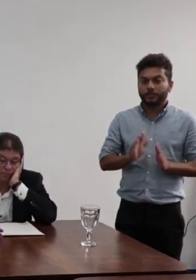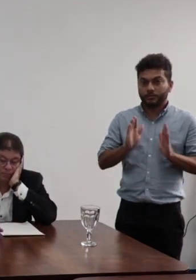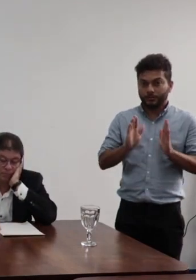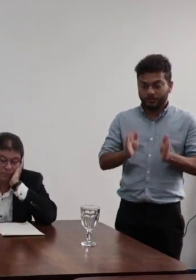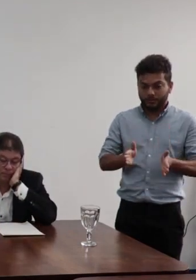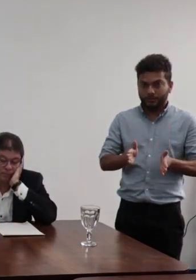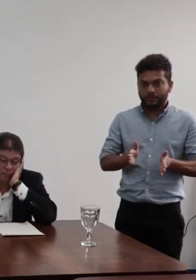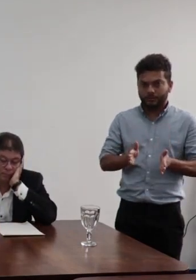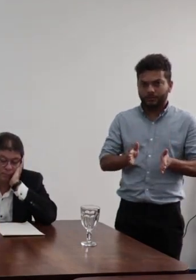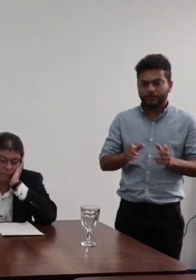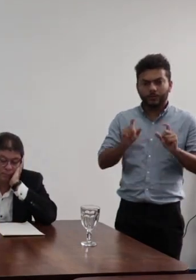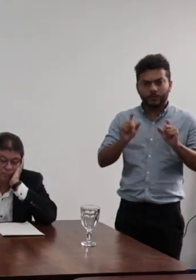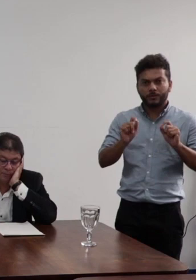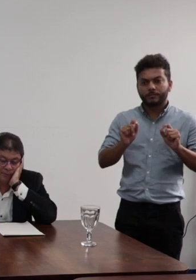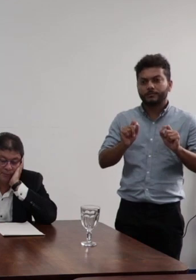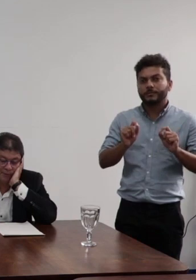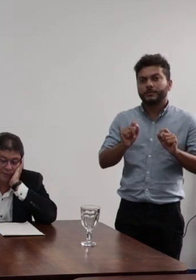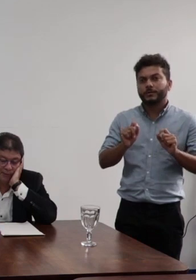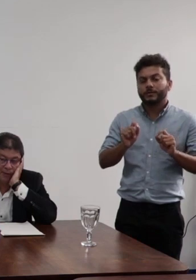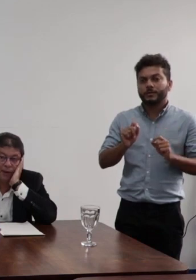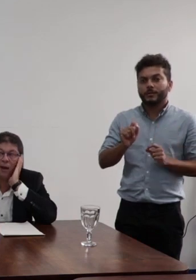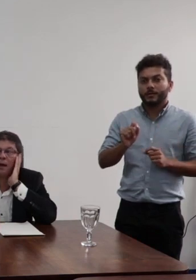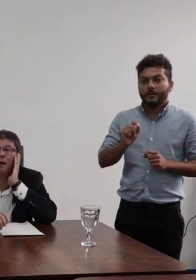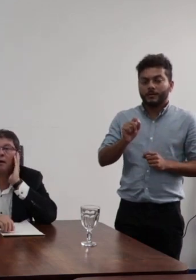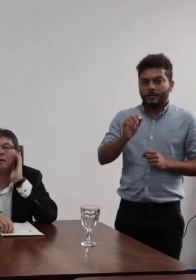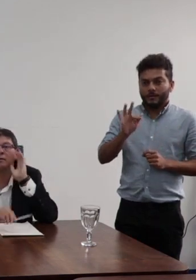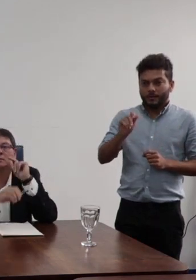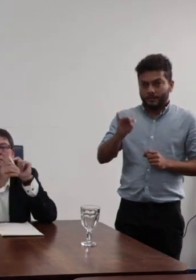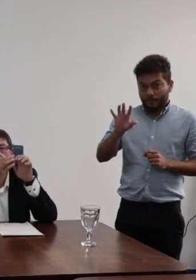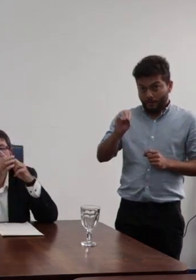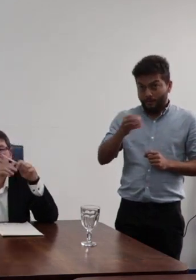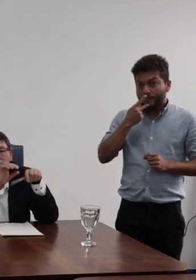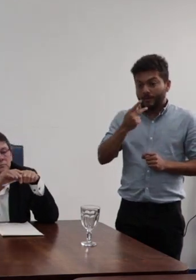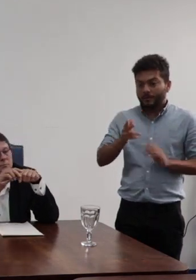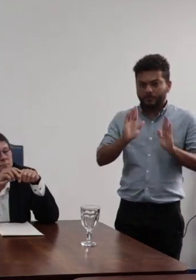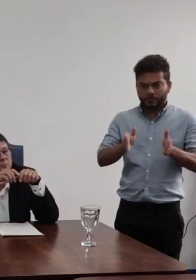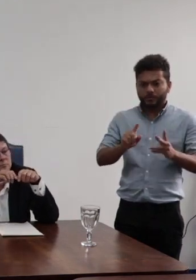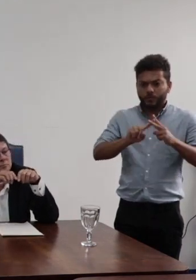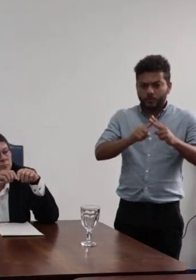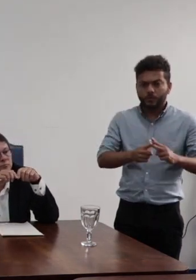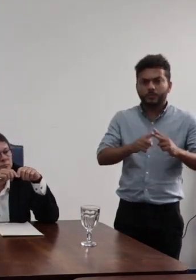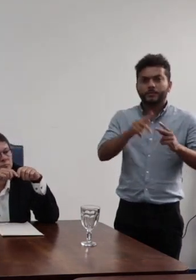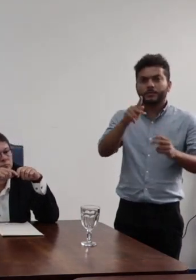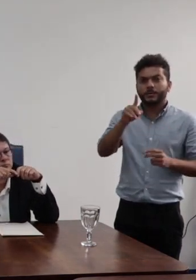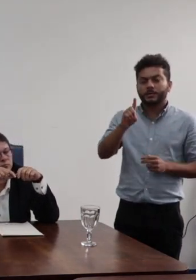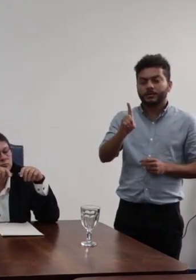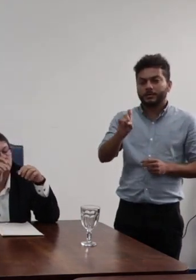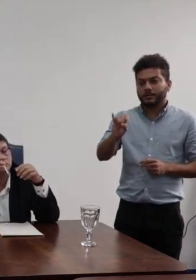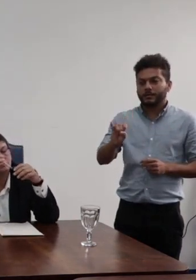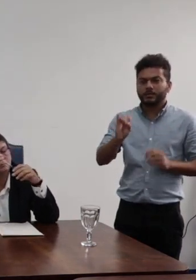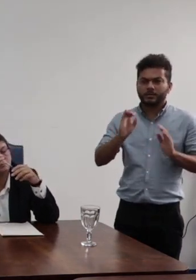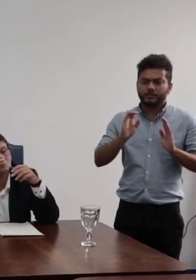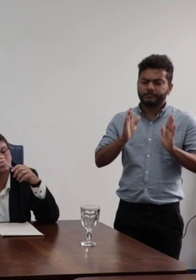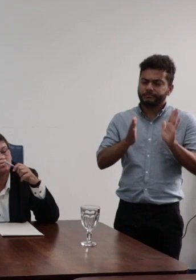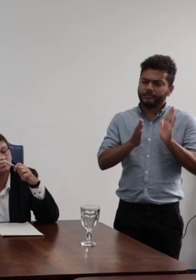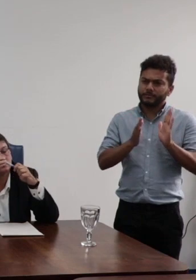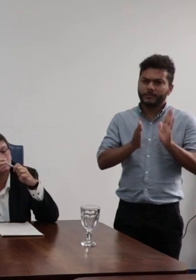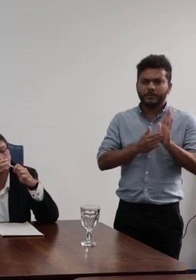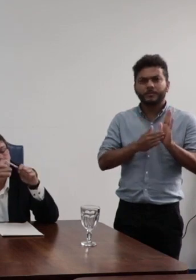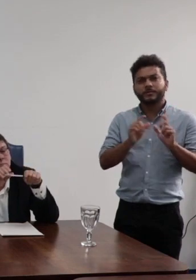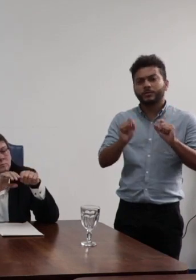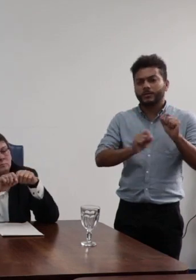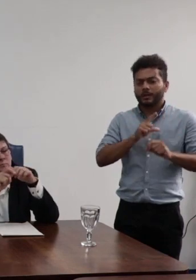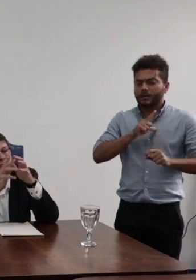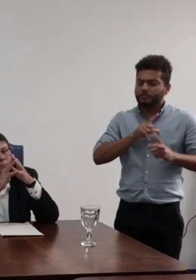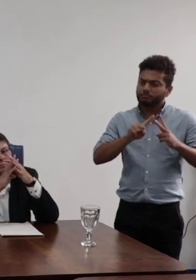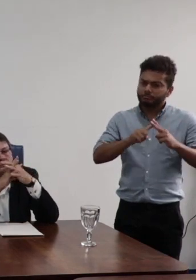professor Fábio, a revisão do PDI, inicialmente, ela estava prevista para acontecer lá no ano de 2020,